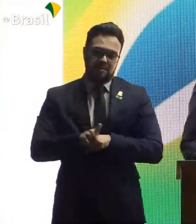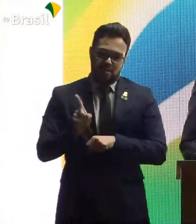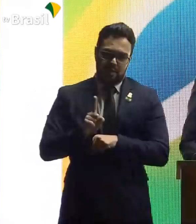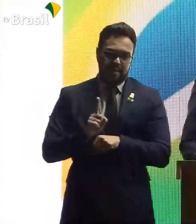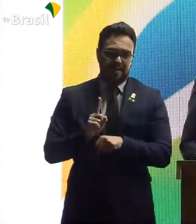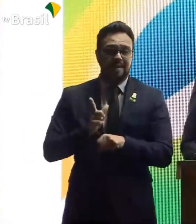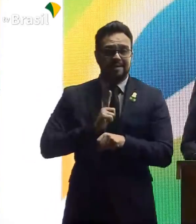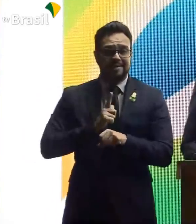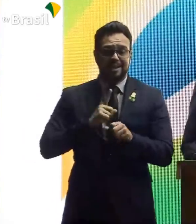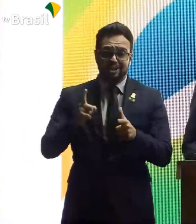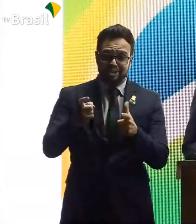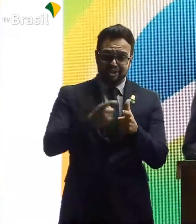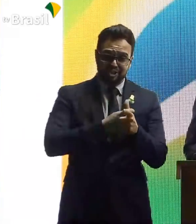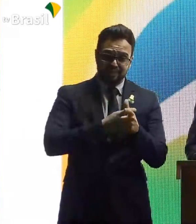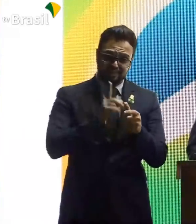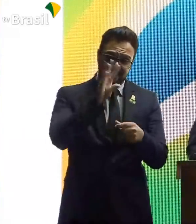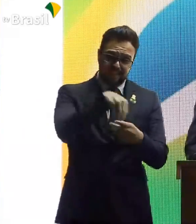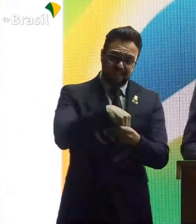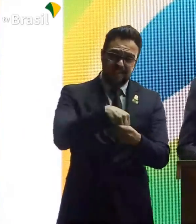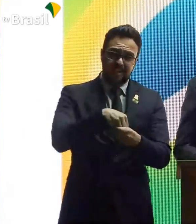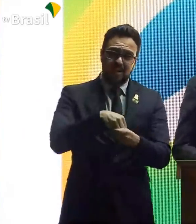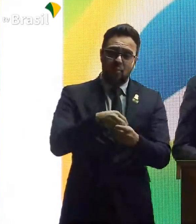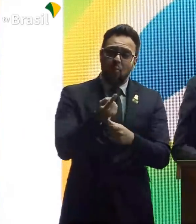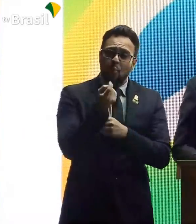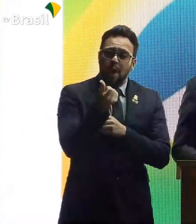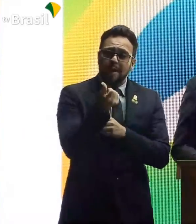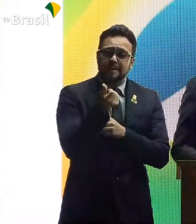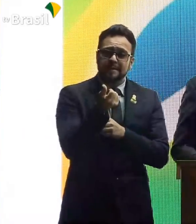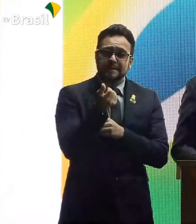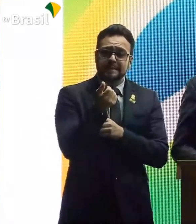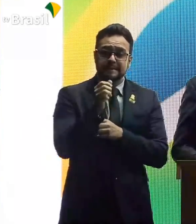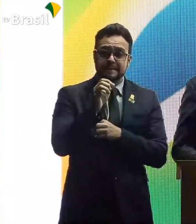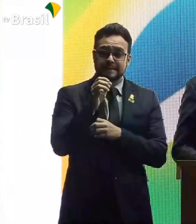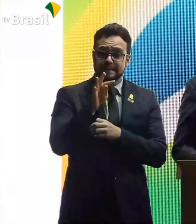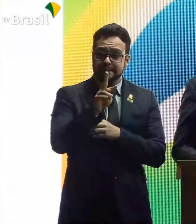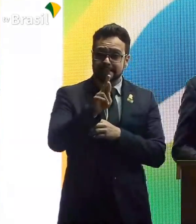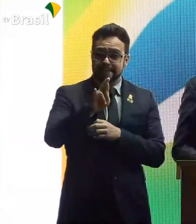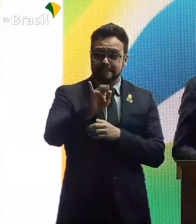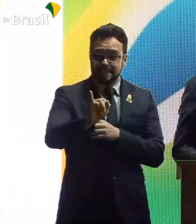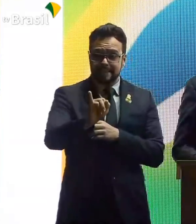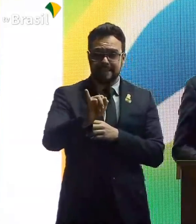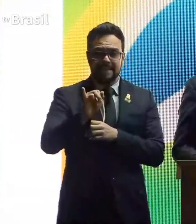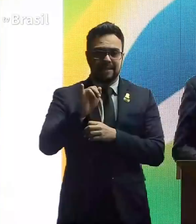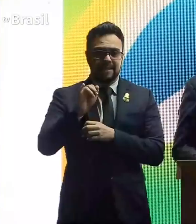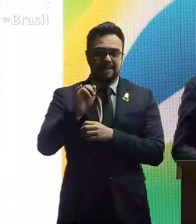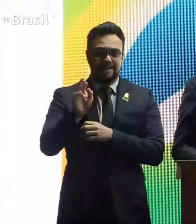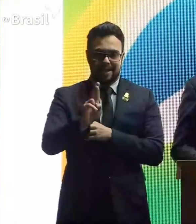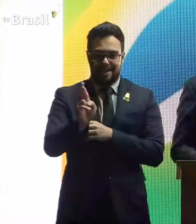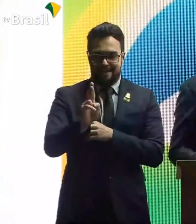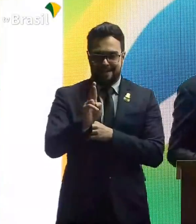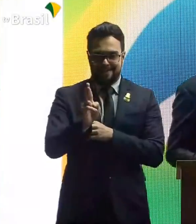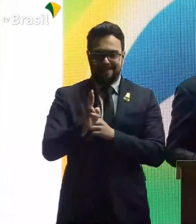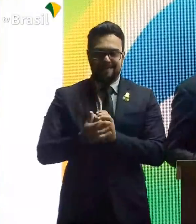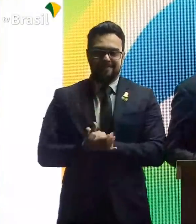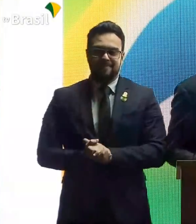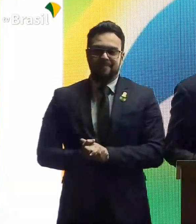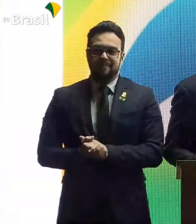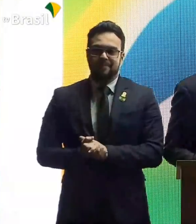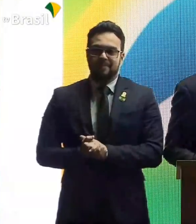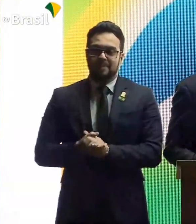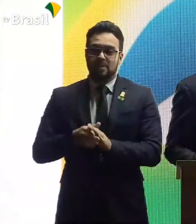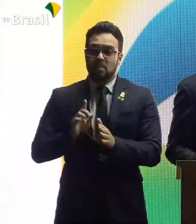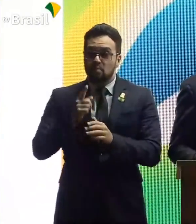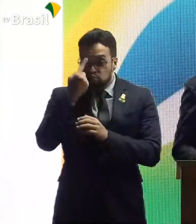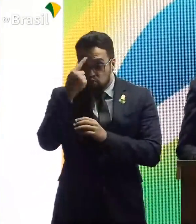dívida interna de 4 trilhões de reais. Hoje em dia, nós pagamos de juros, por dia, mais de 1